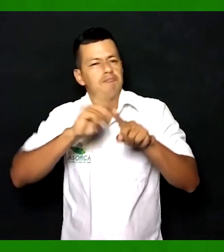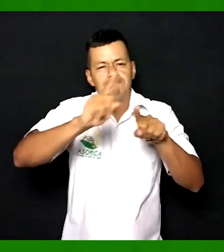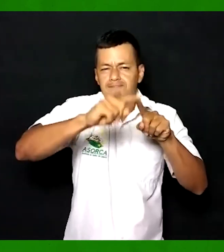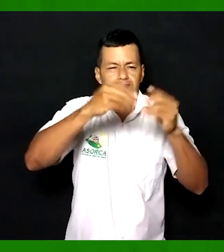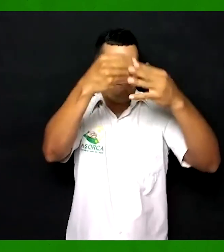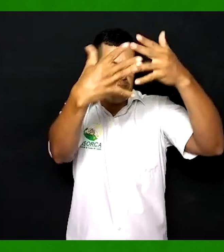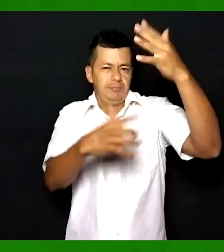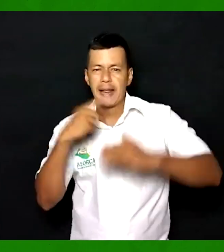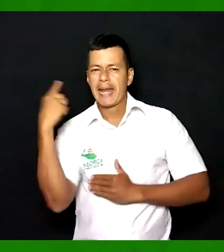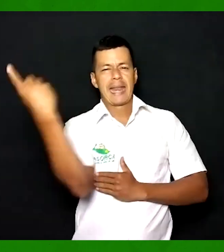asociación.